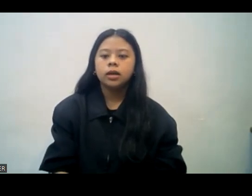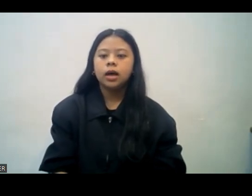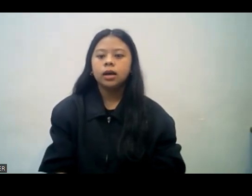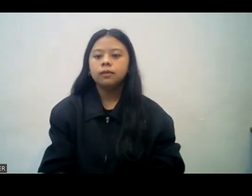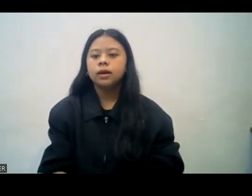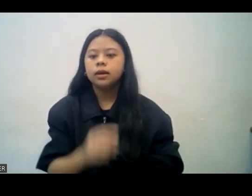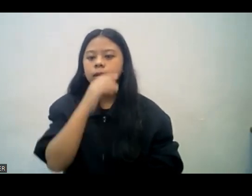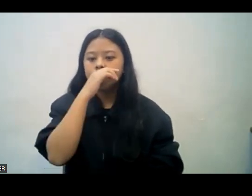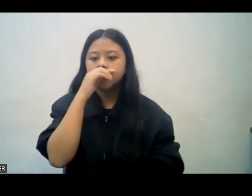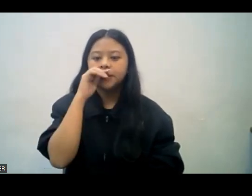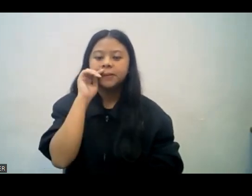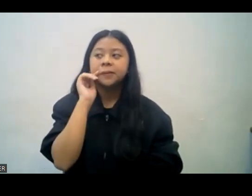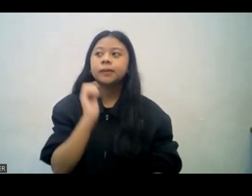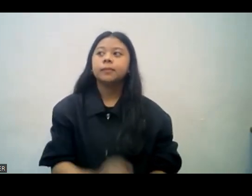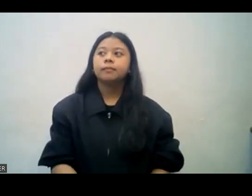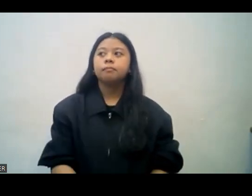unang araw hanggang ngayon.